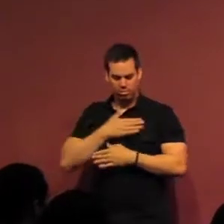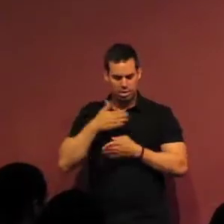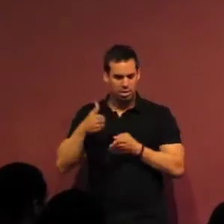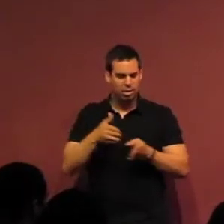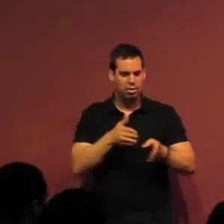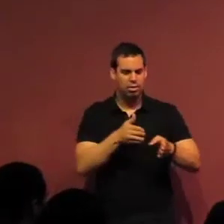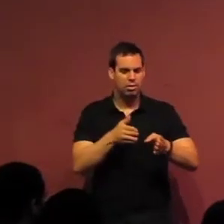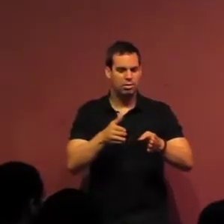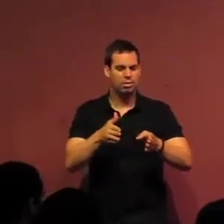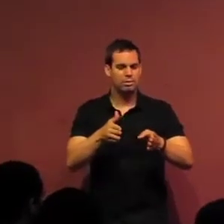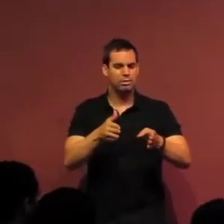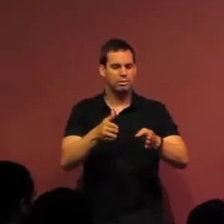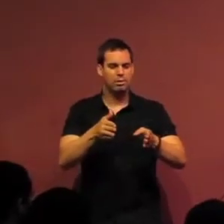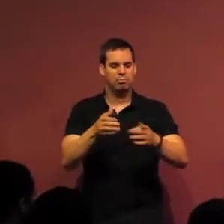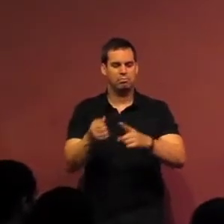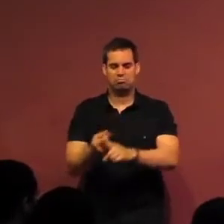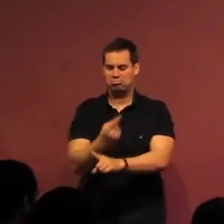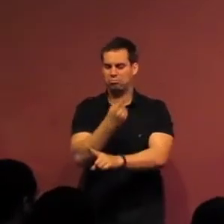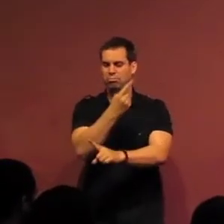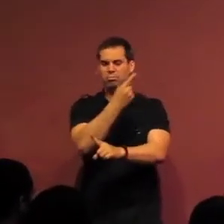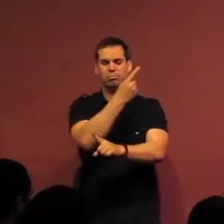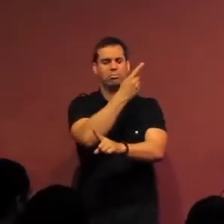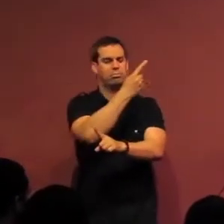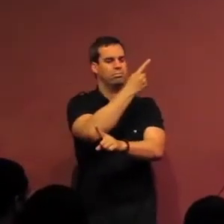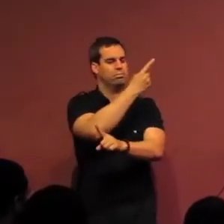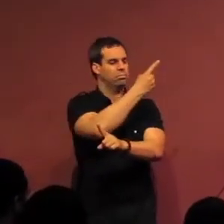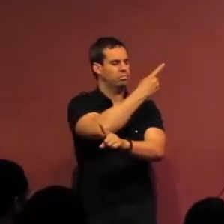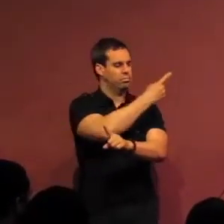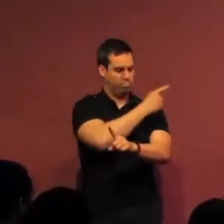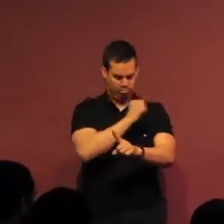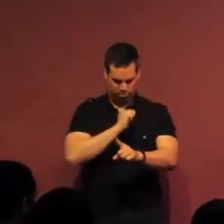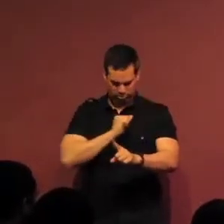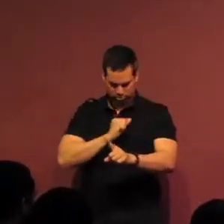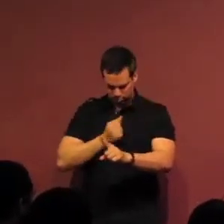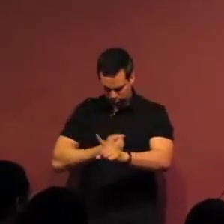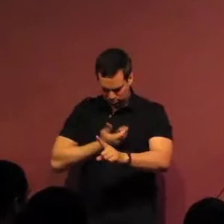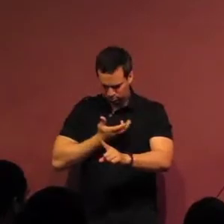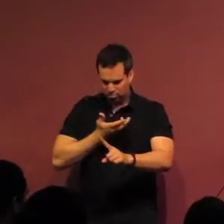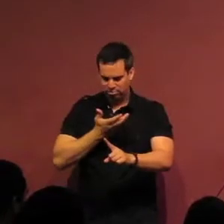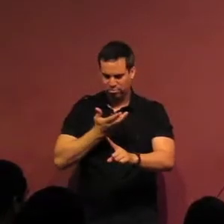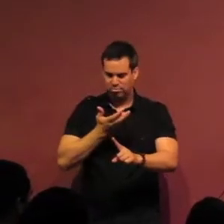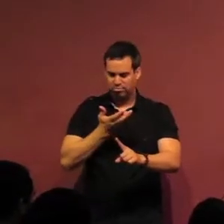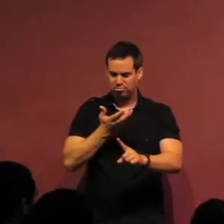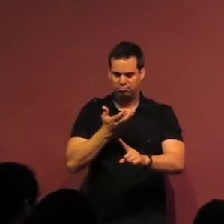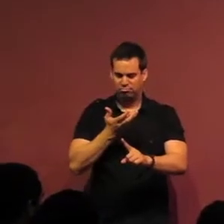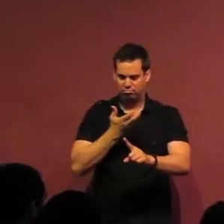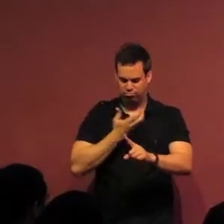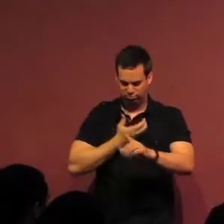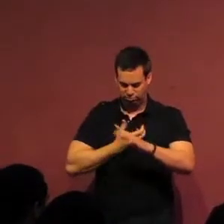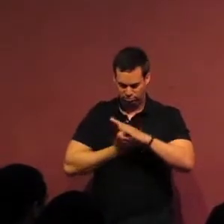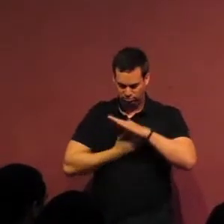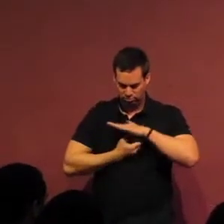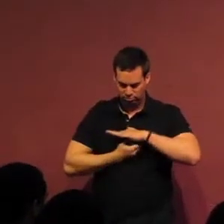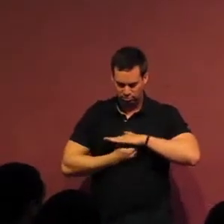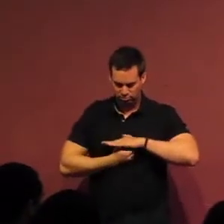Si no creyeron en mi silencio Si no